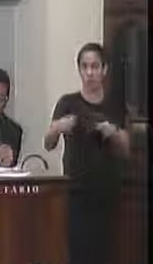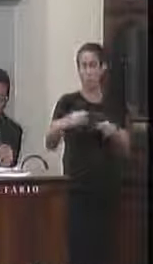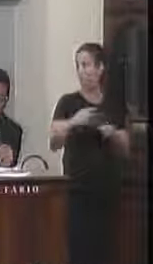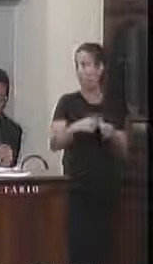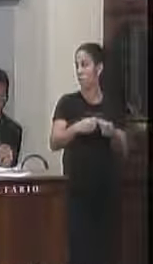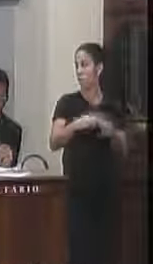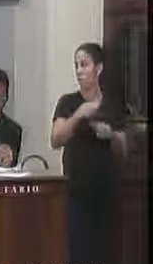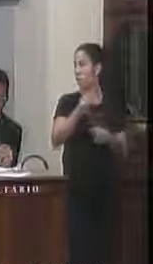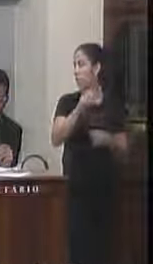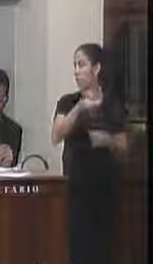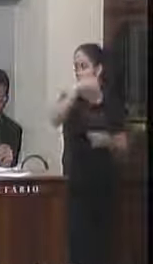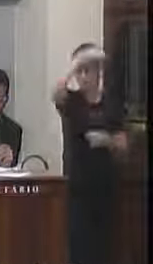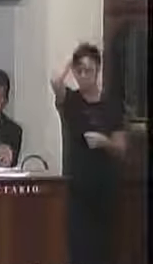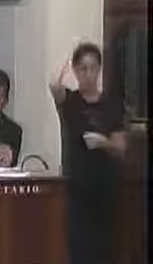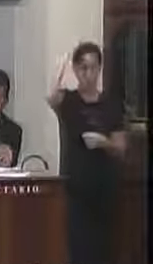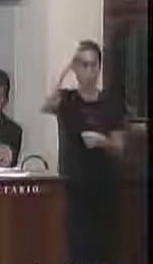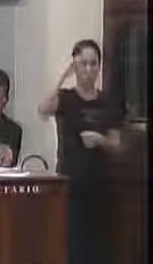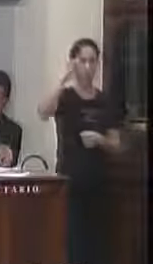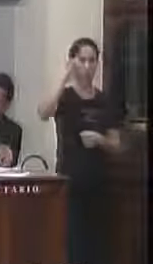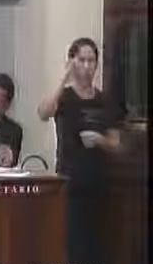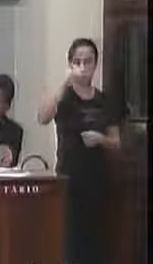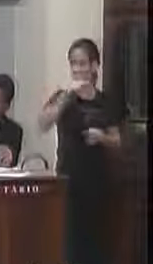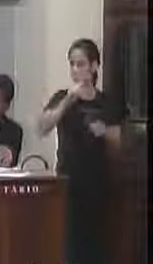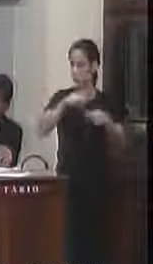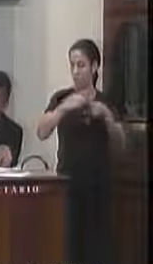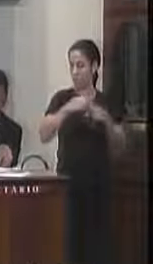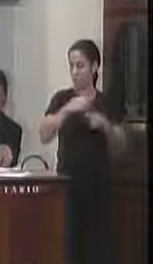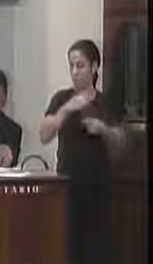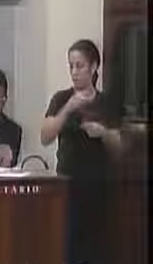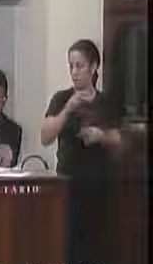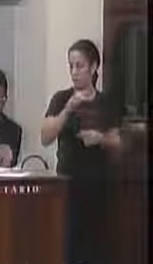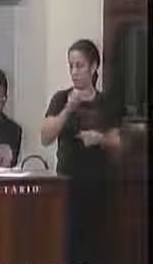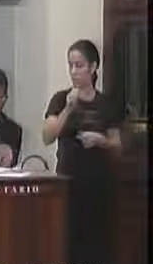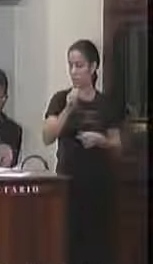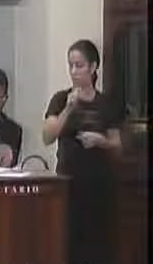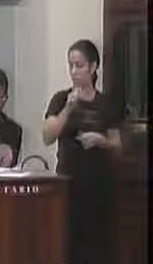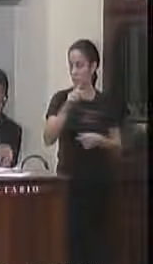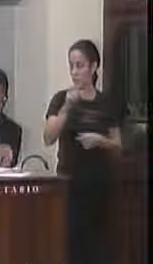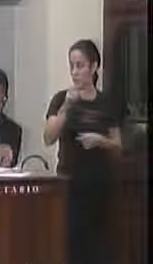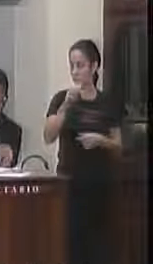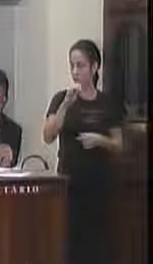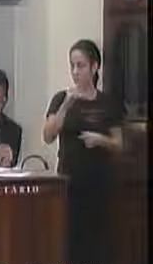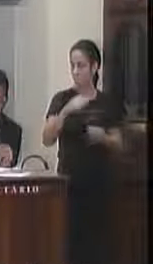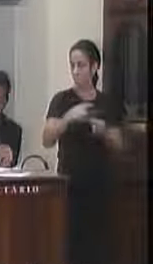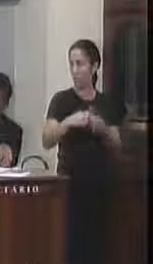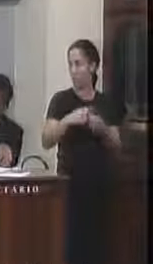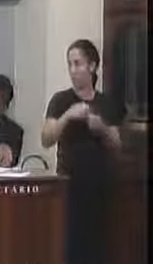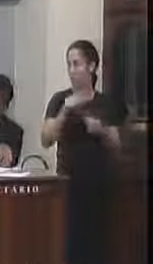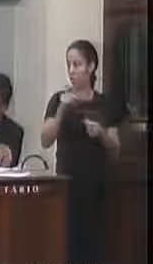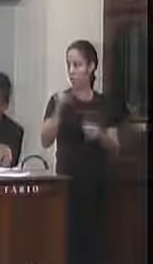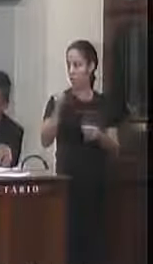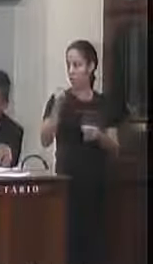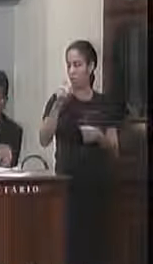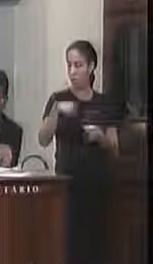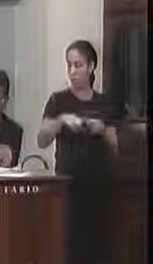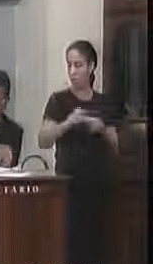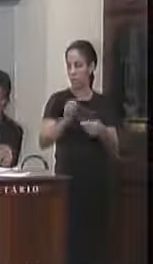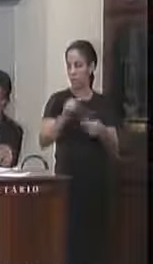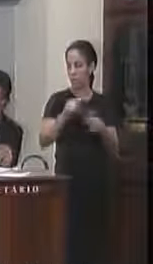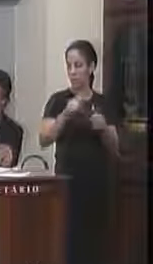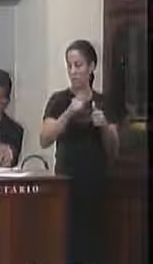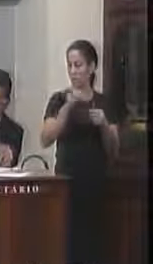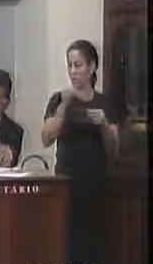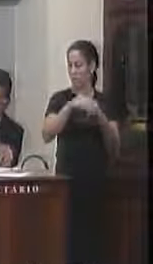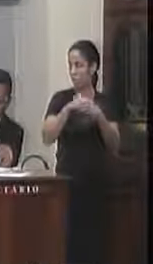Cristóvão e o bairro Vila Progresso a segunda emenda é minha do bairro Parque Água Fria então a gente vota a primeira